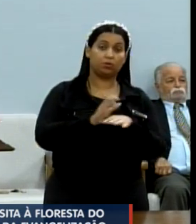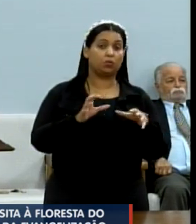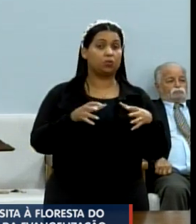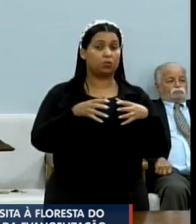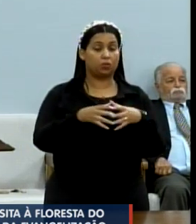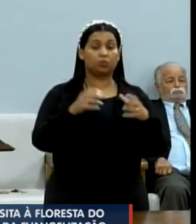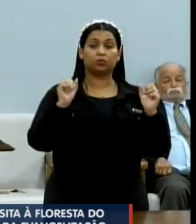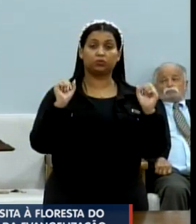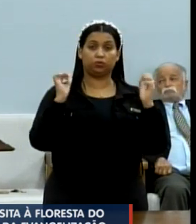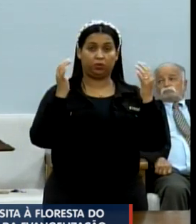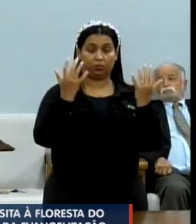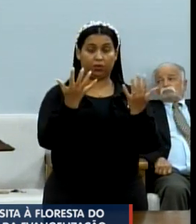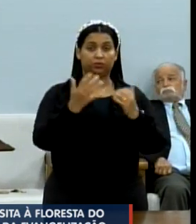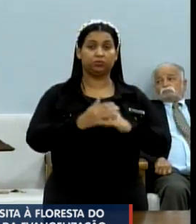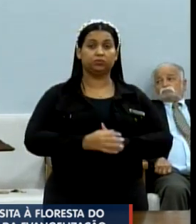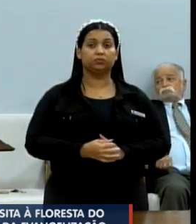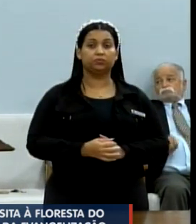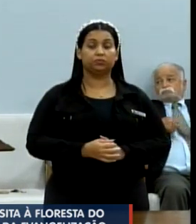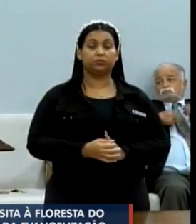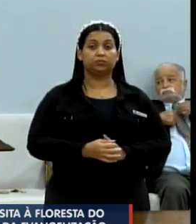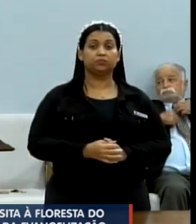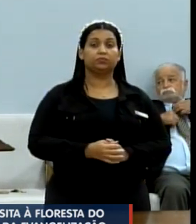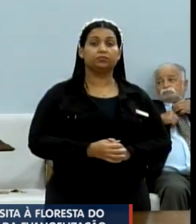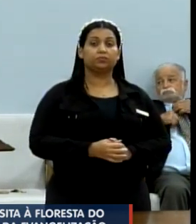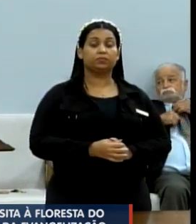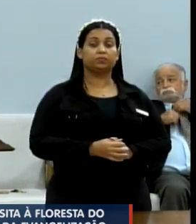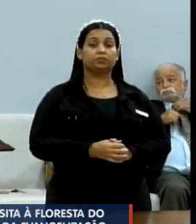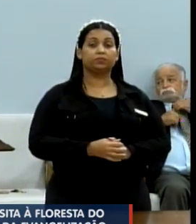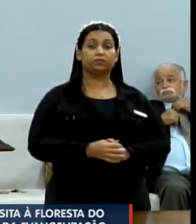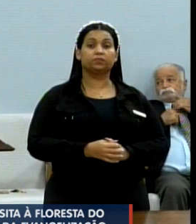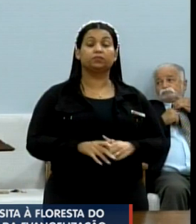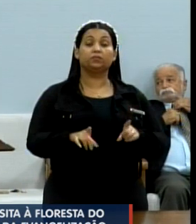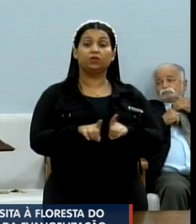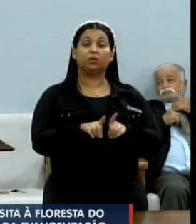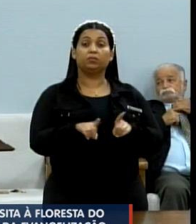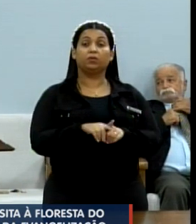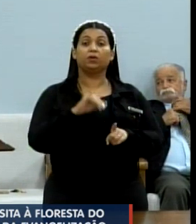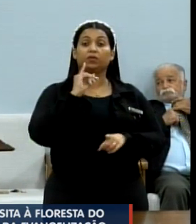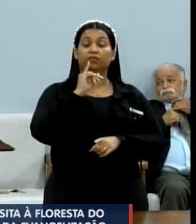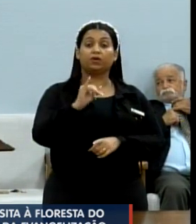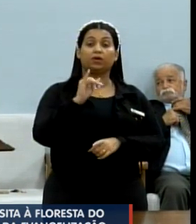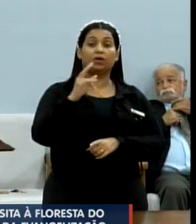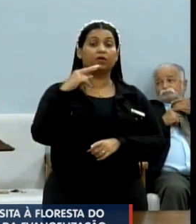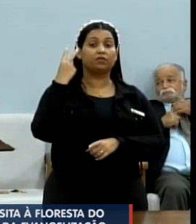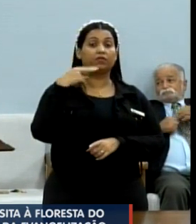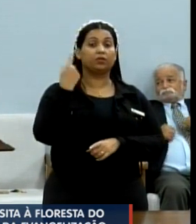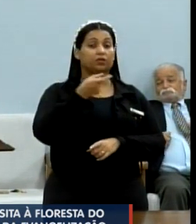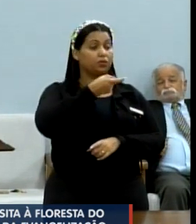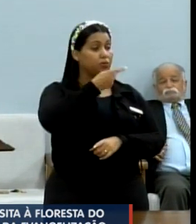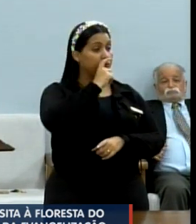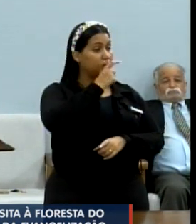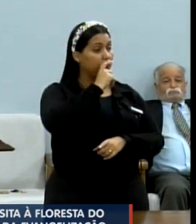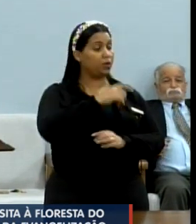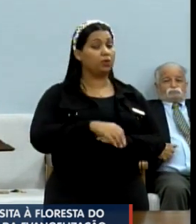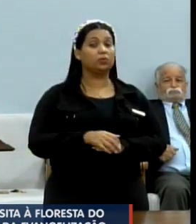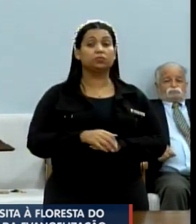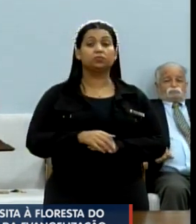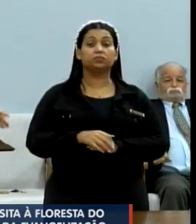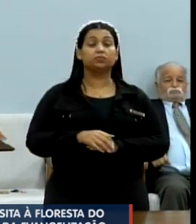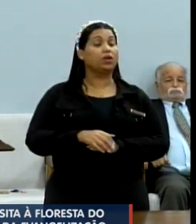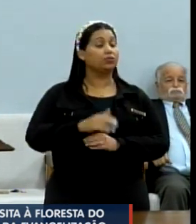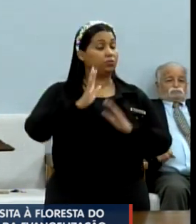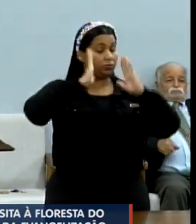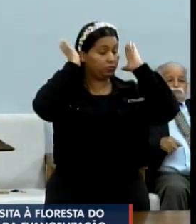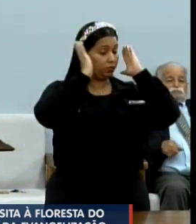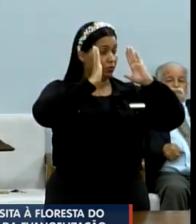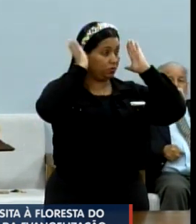Comissão do Meio Ambiente. Mas eu também queria ressaltar, vereador Pedro Paulo Paulera, que essa semana é